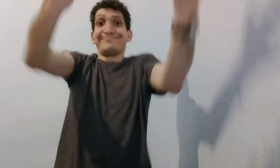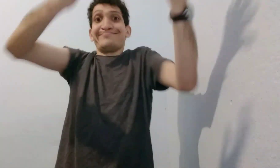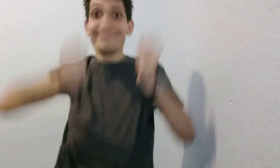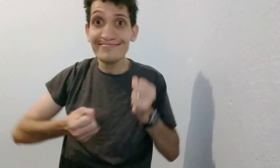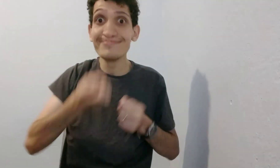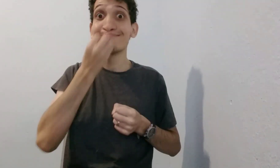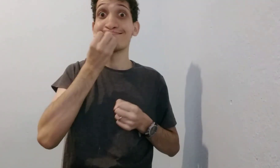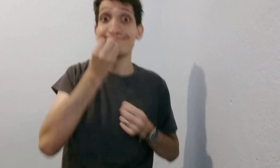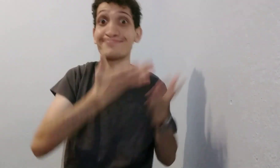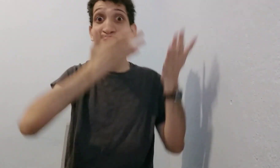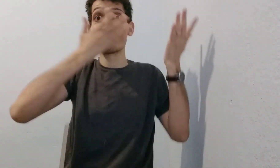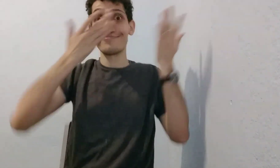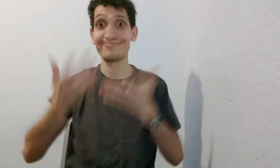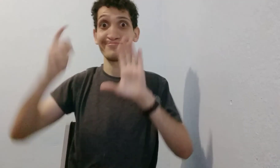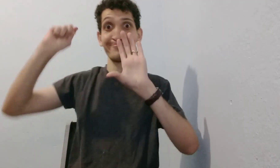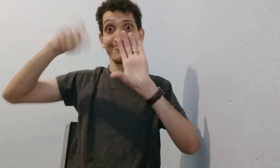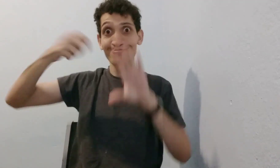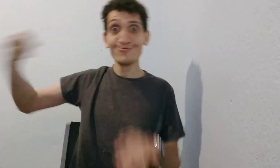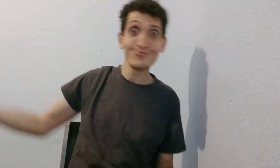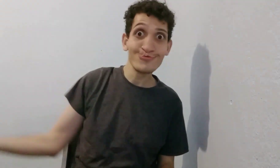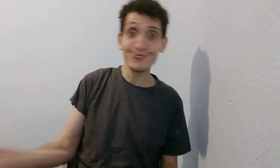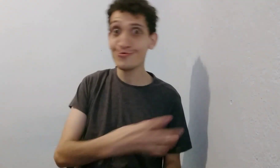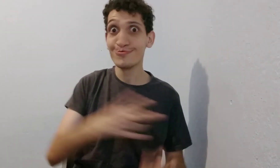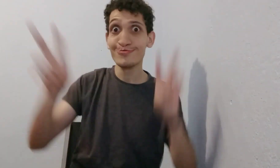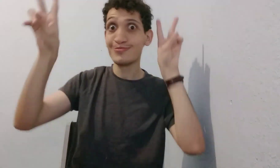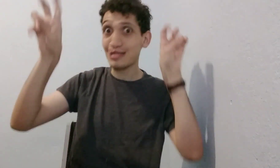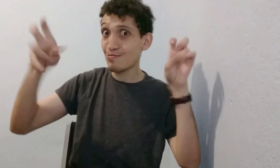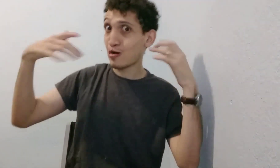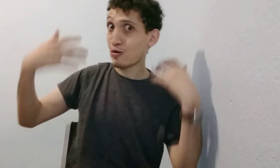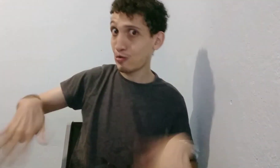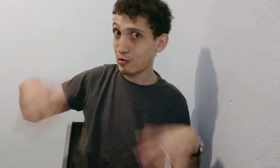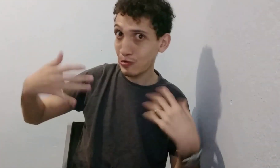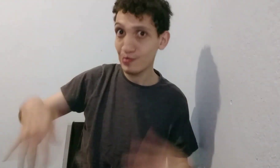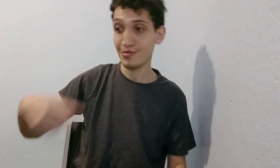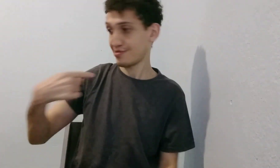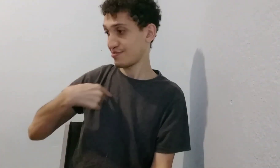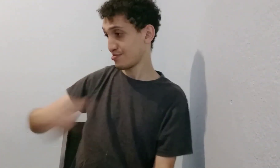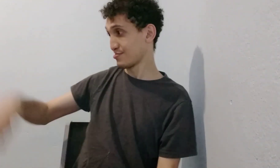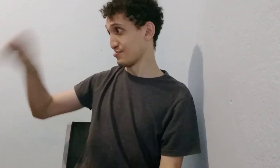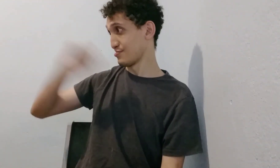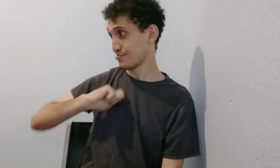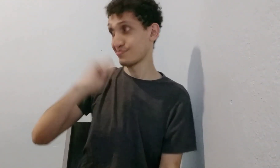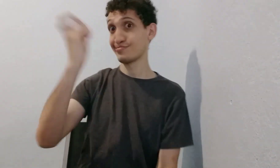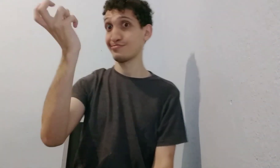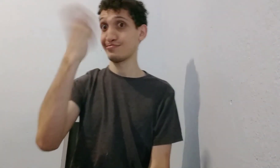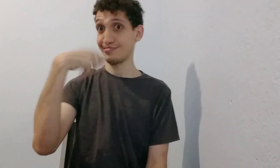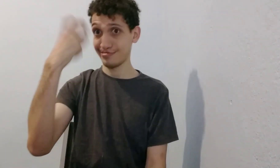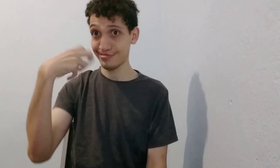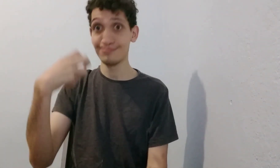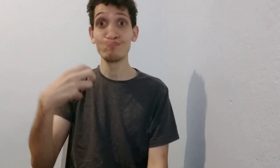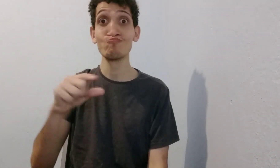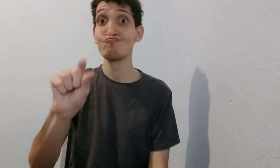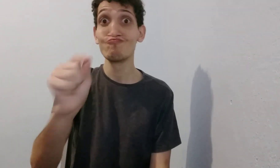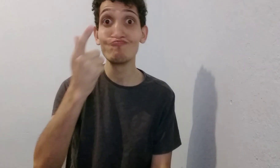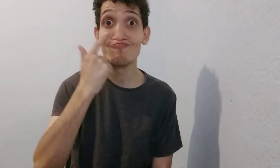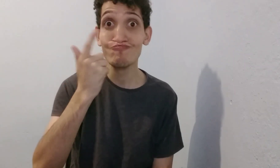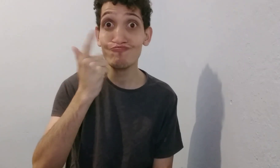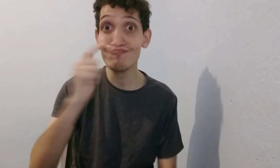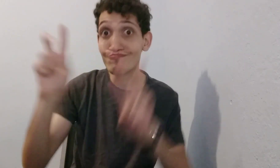Olá! Seja bem vindo a mais esse vídeo novo desse tema incrível. sou o Carlos Cristo